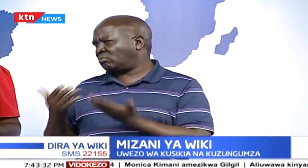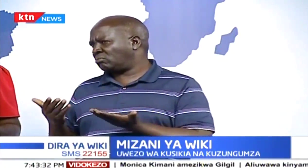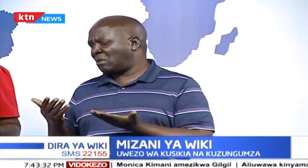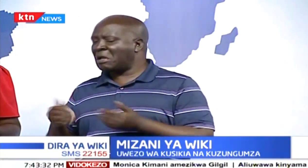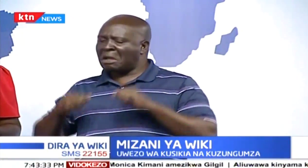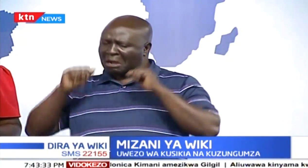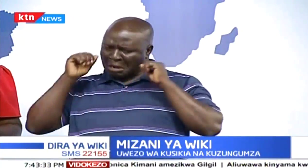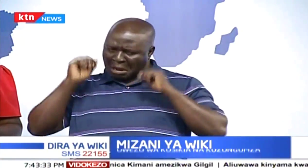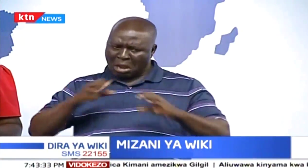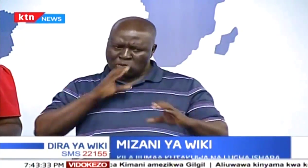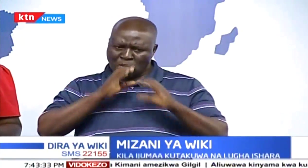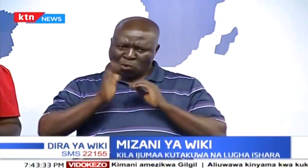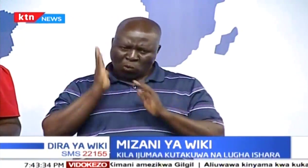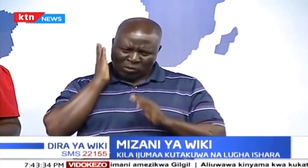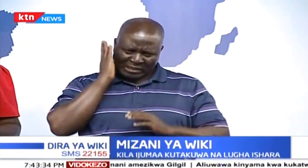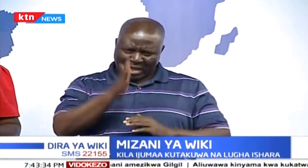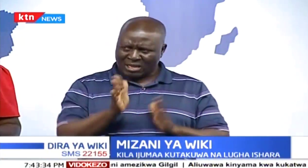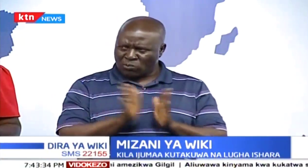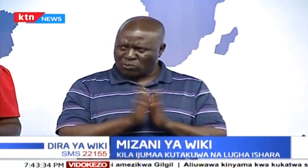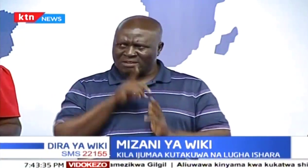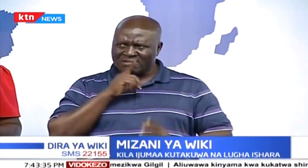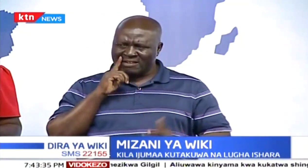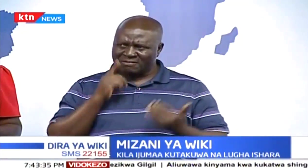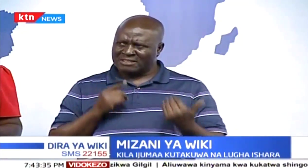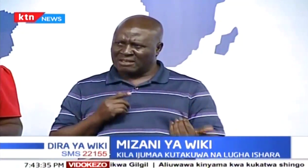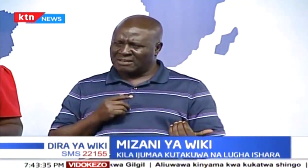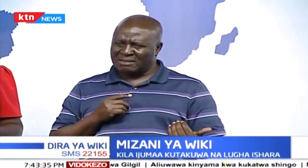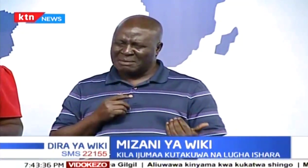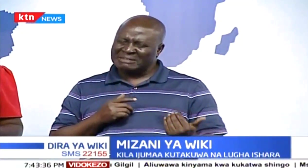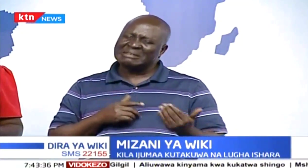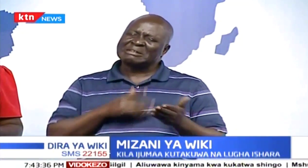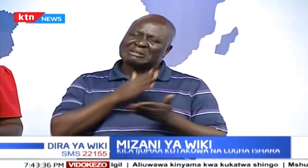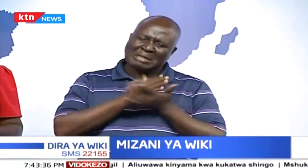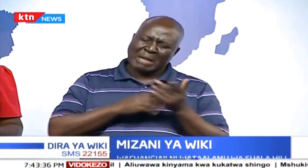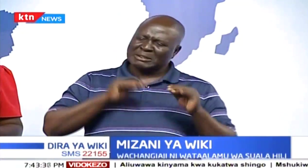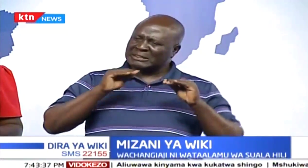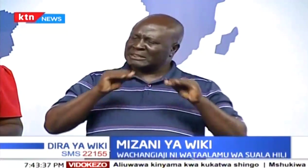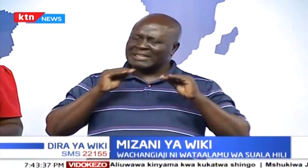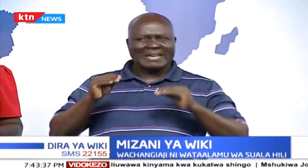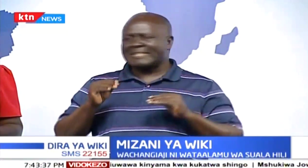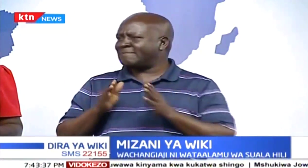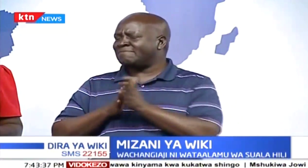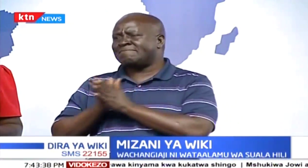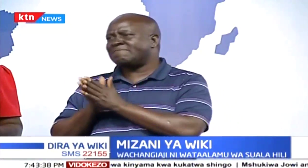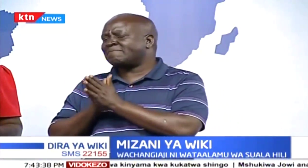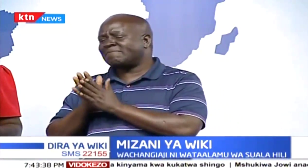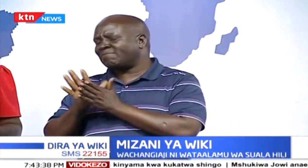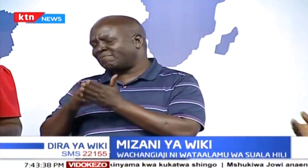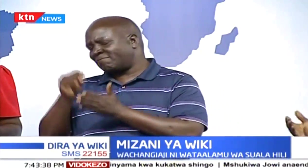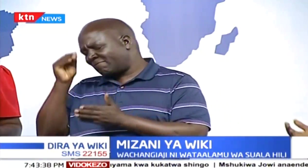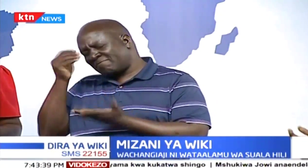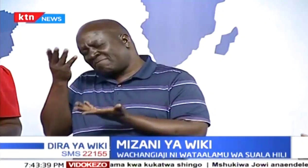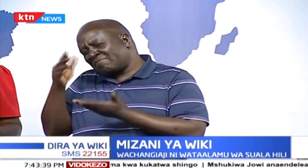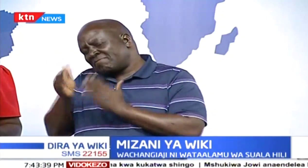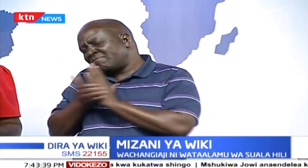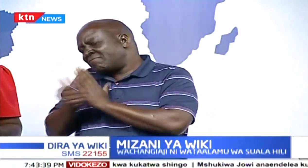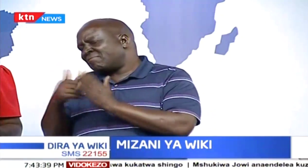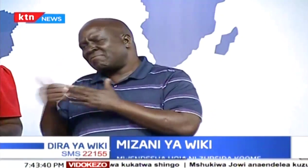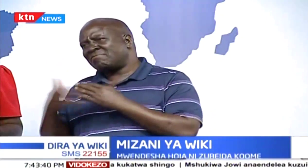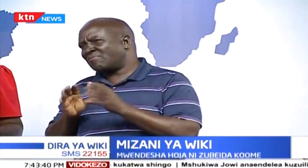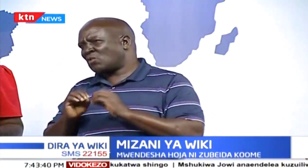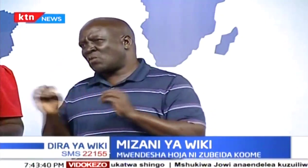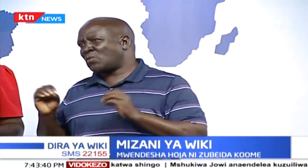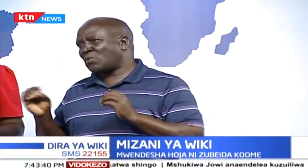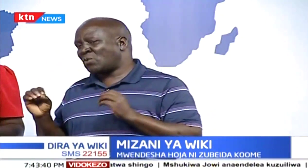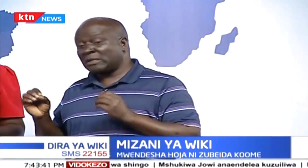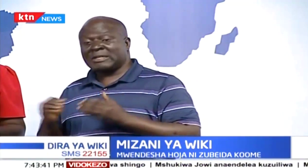mfano, ukiangalia kwenye shule, walimu waezi kuzungumuza na wanafunzi wake. Kwa hivyo, wawezi kumfundisha vizuri.